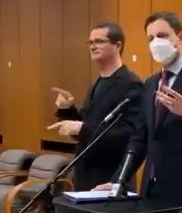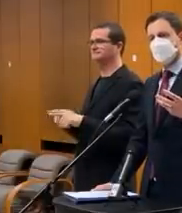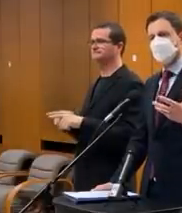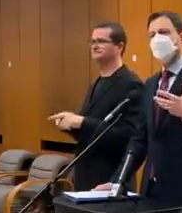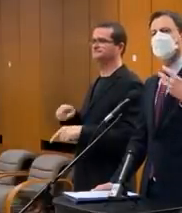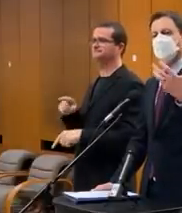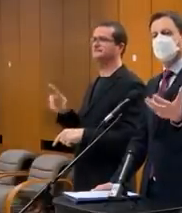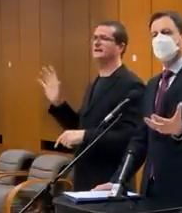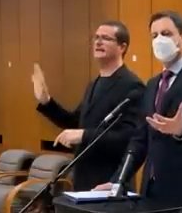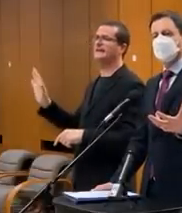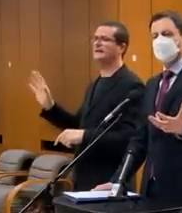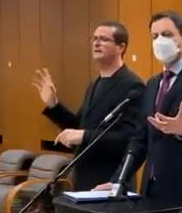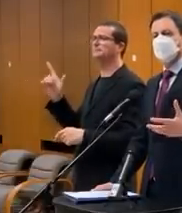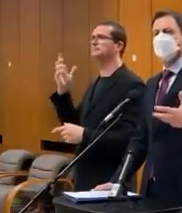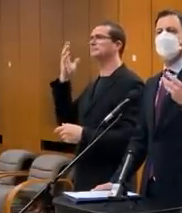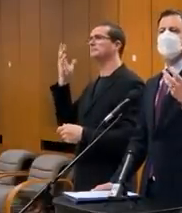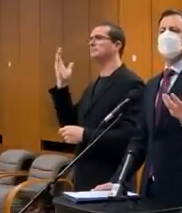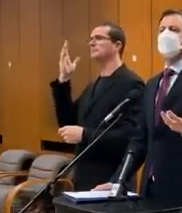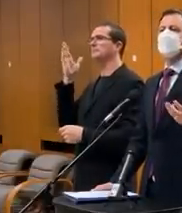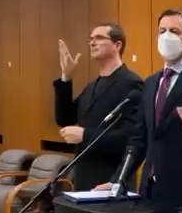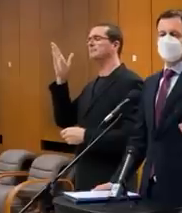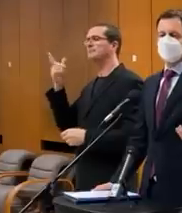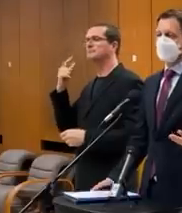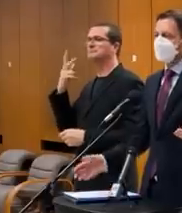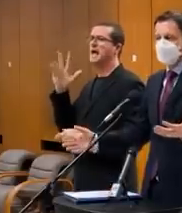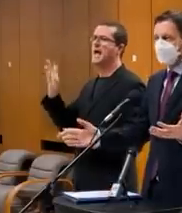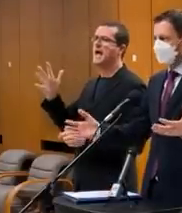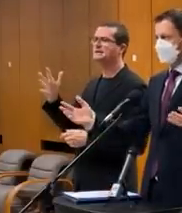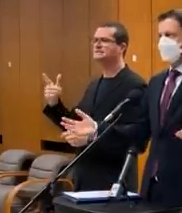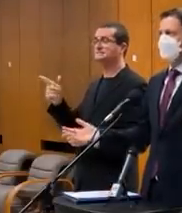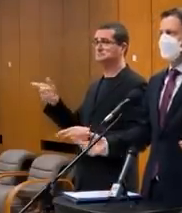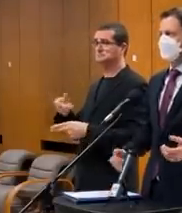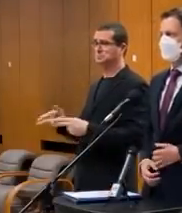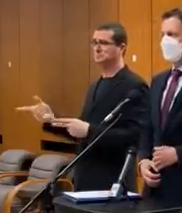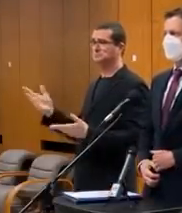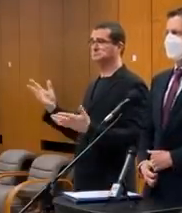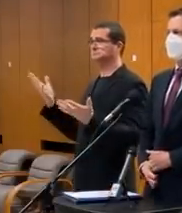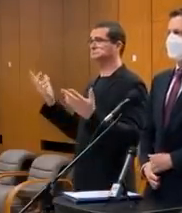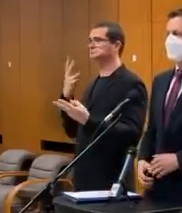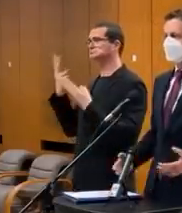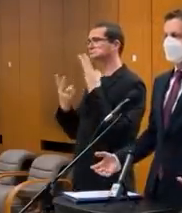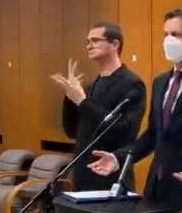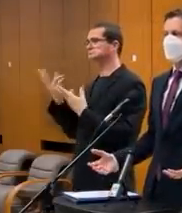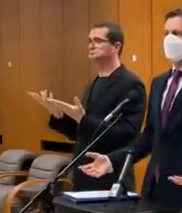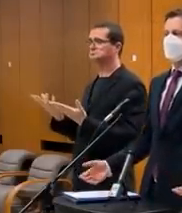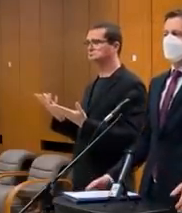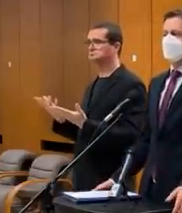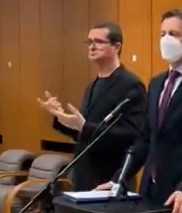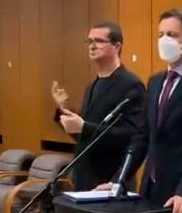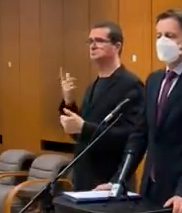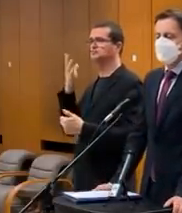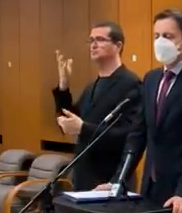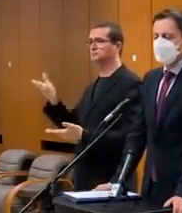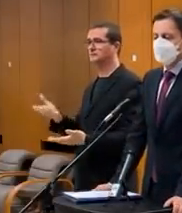tak, že sú to možno také ich prognozy, alebo ich odhad. Čo je v poriadku, tak ľudia tu odhadujú tie